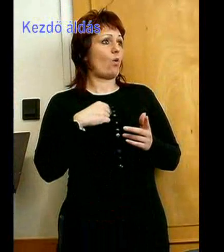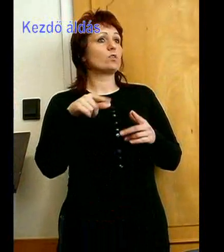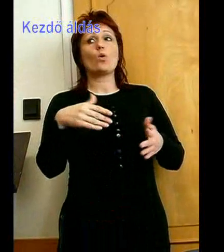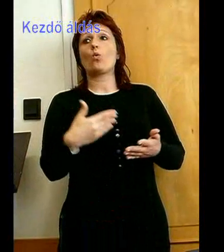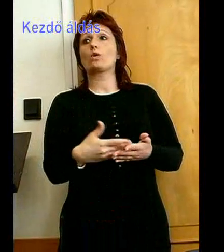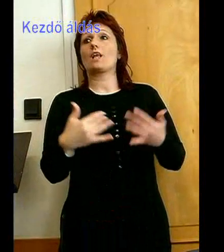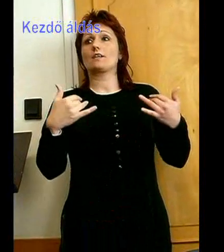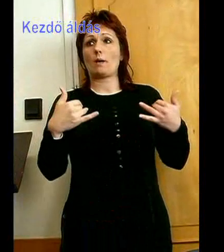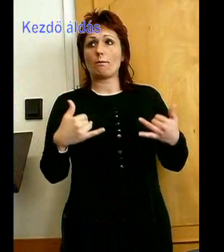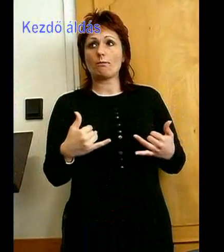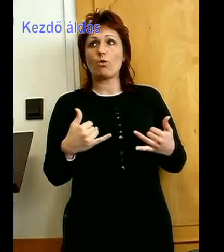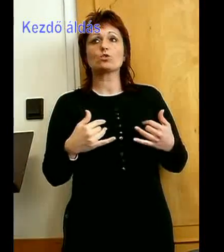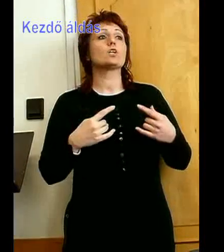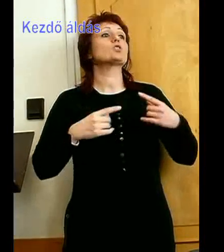öltön ölté. Amen.